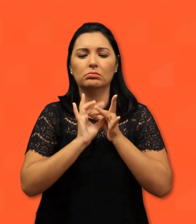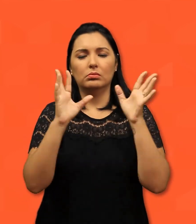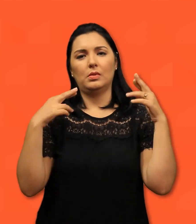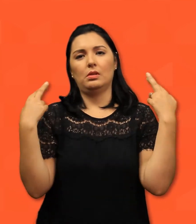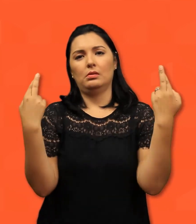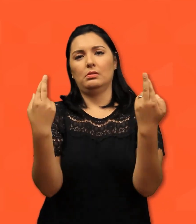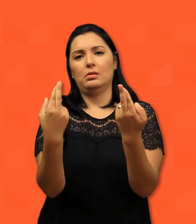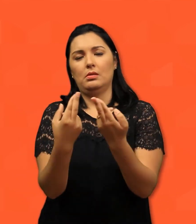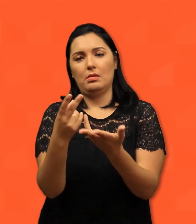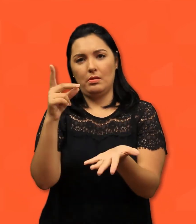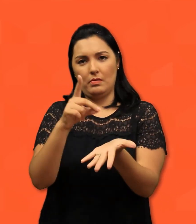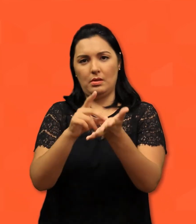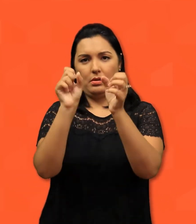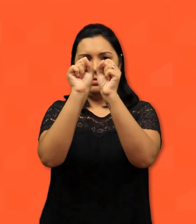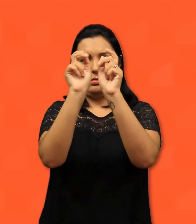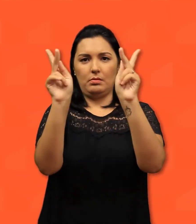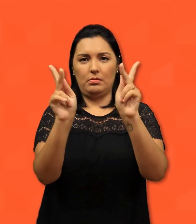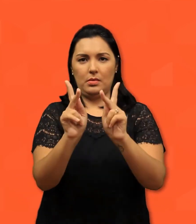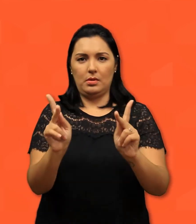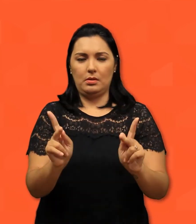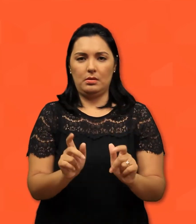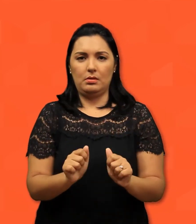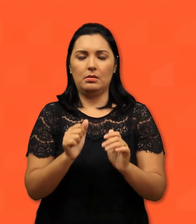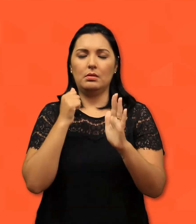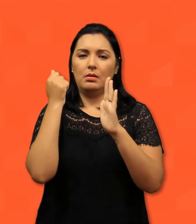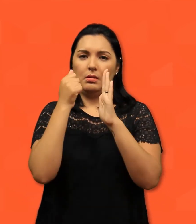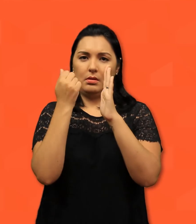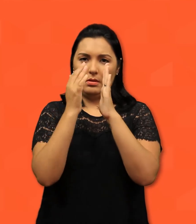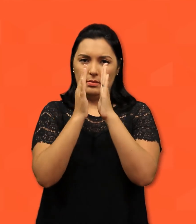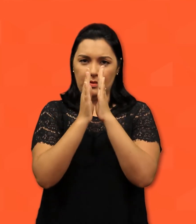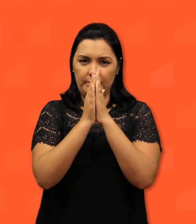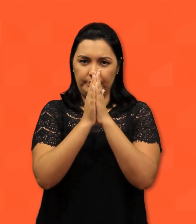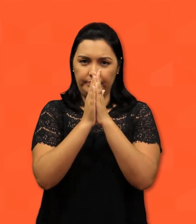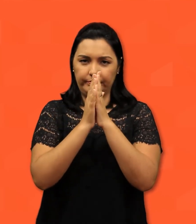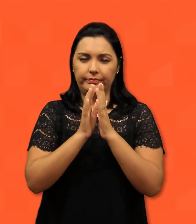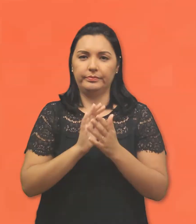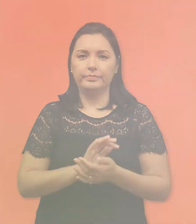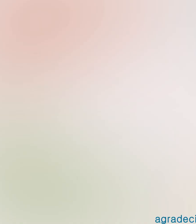e de paz. Amém. A